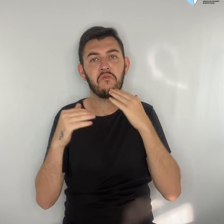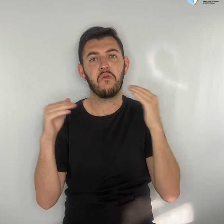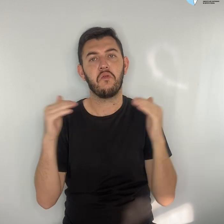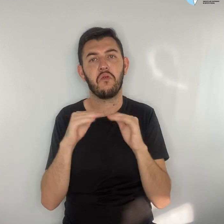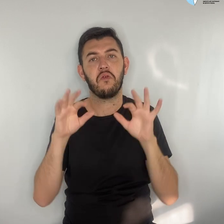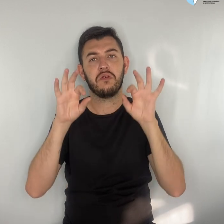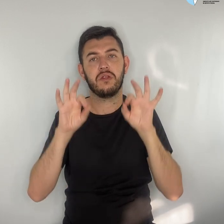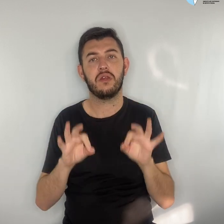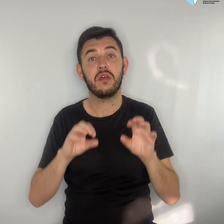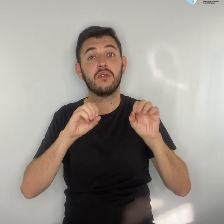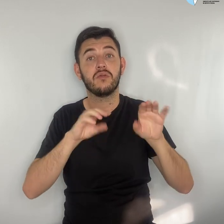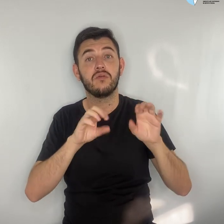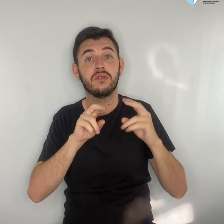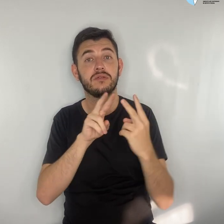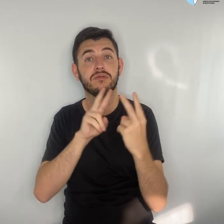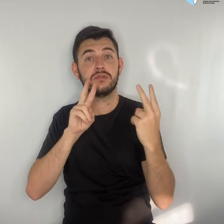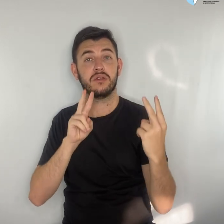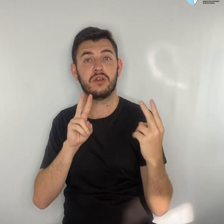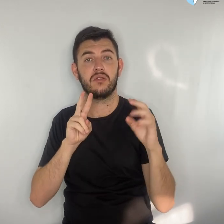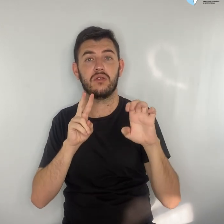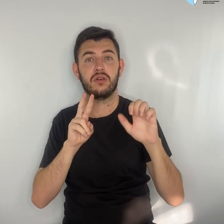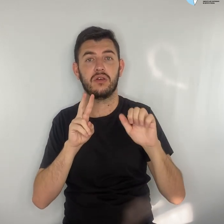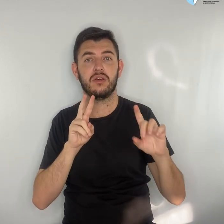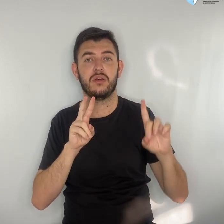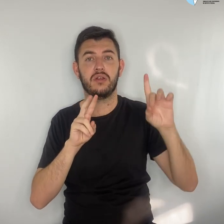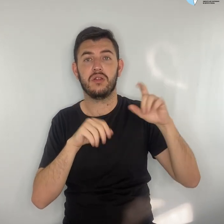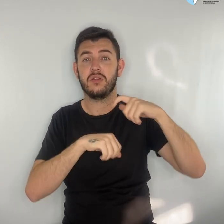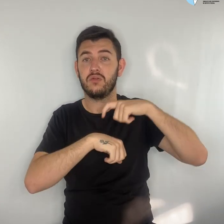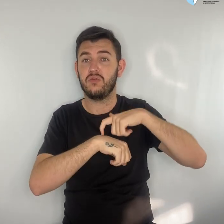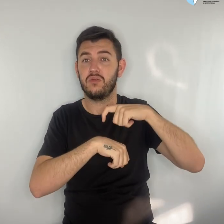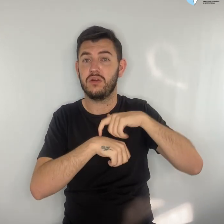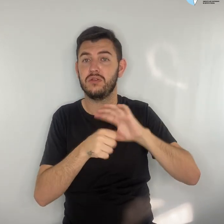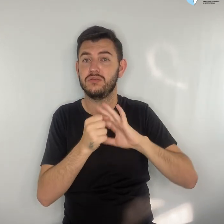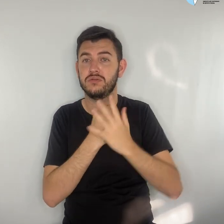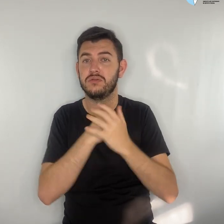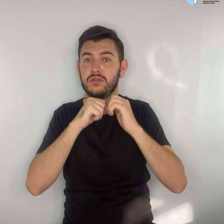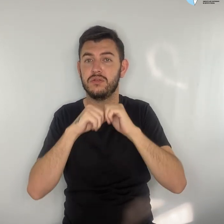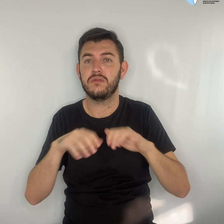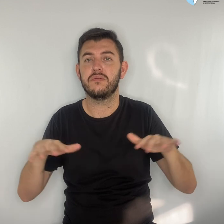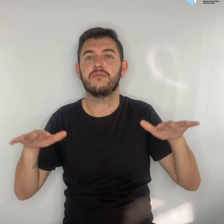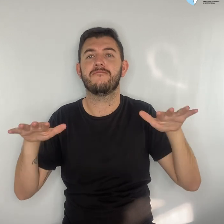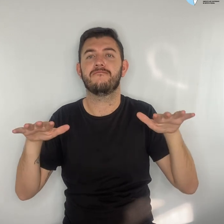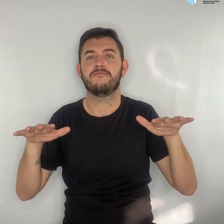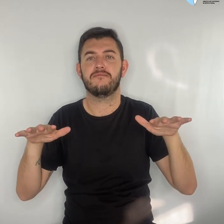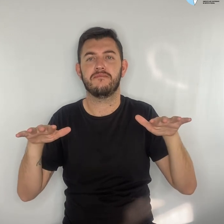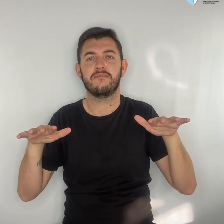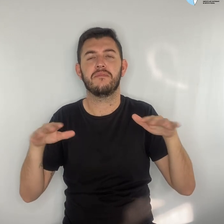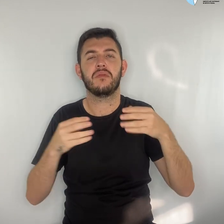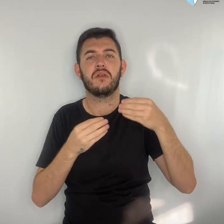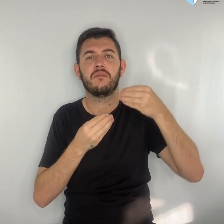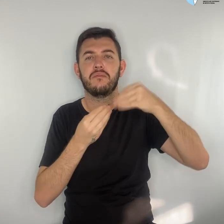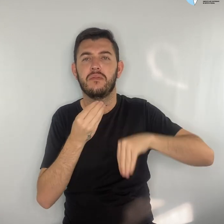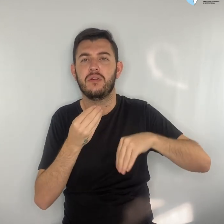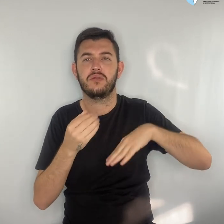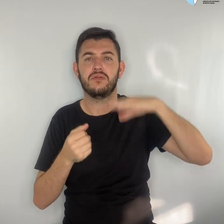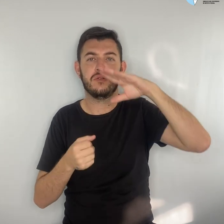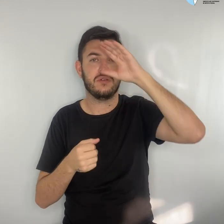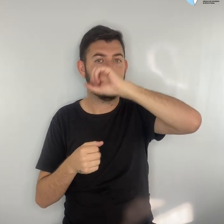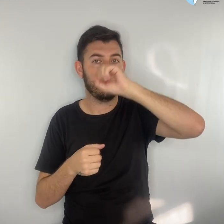distância durante a pandemia do coronavírus provocou grandes perdas de aprendizado. O